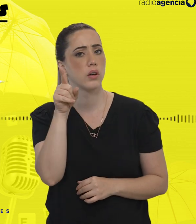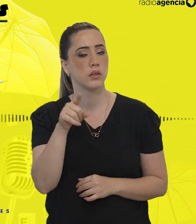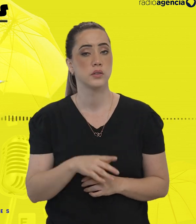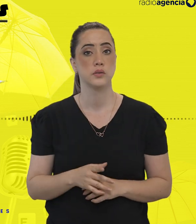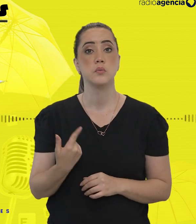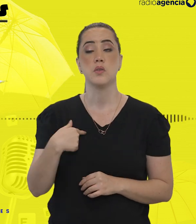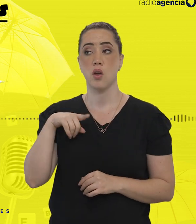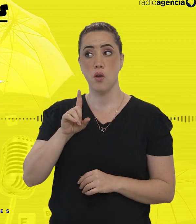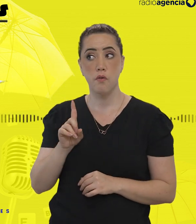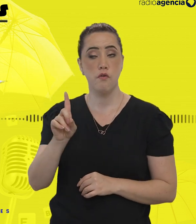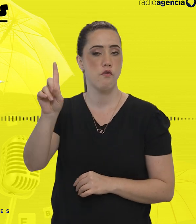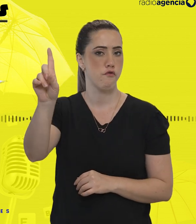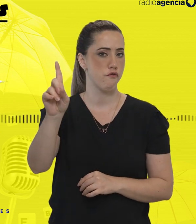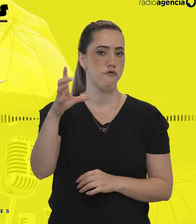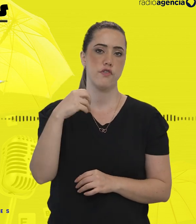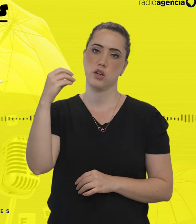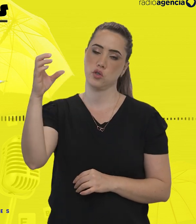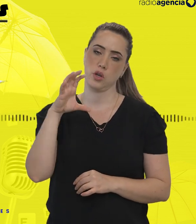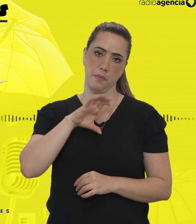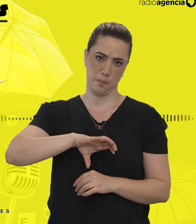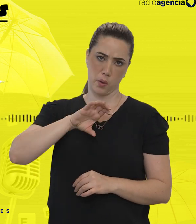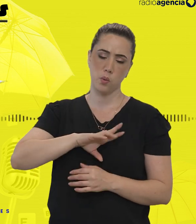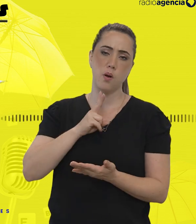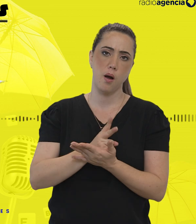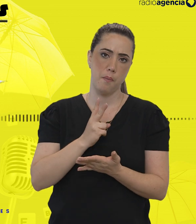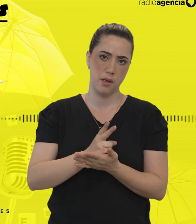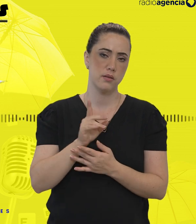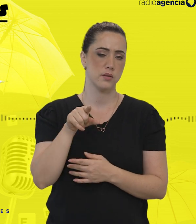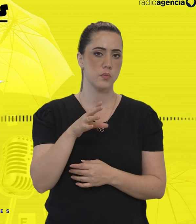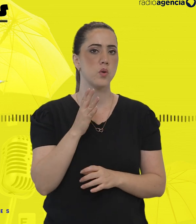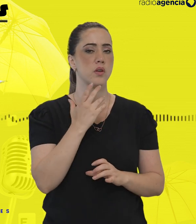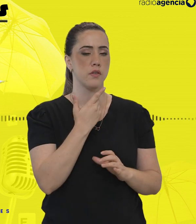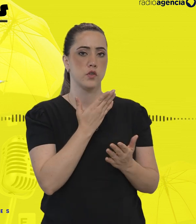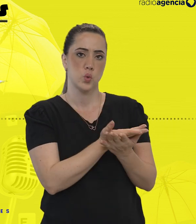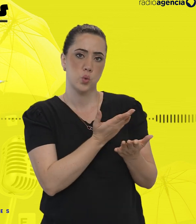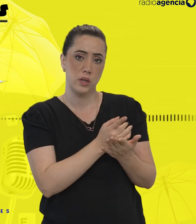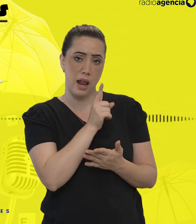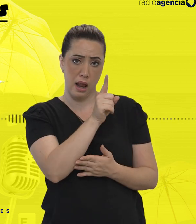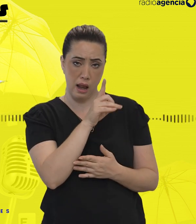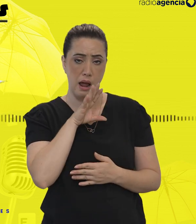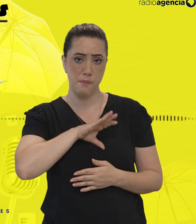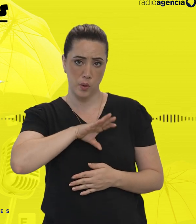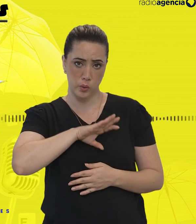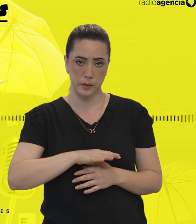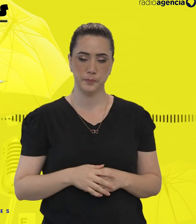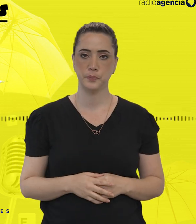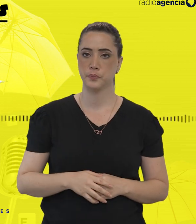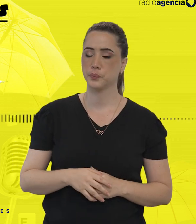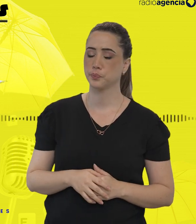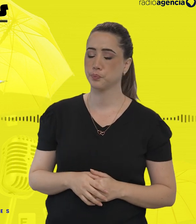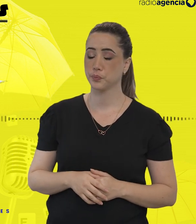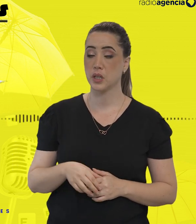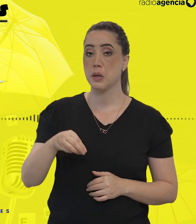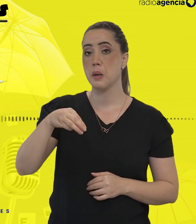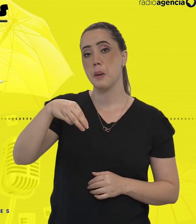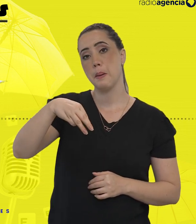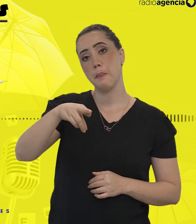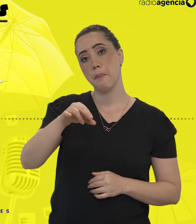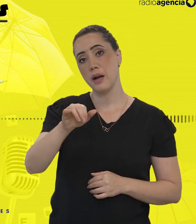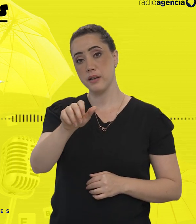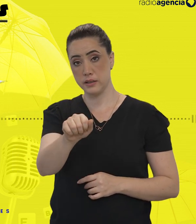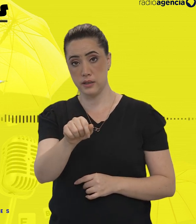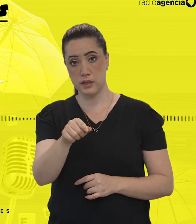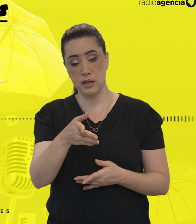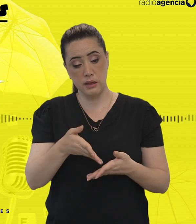Não, português mesmo. Português. Eu fui para Portugal. Ah, perfeito. Eu fui fazer comunicação social em Portugal. A Maria Eugênia nasceu e cresceu no Brasil,